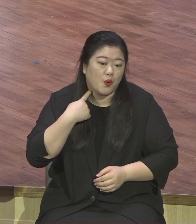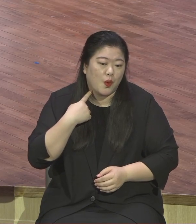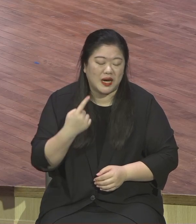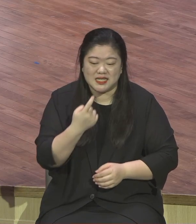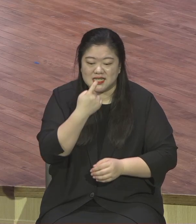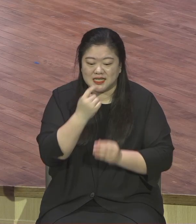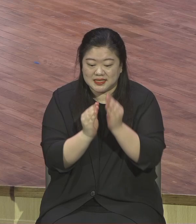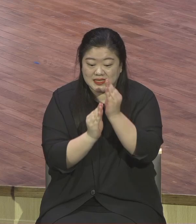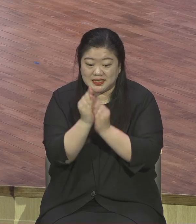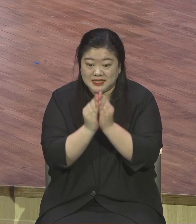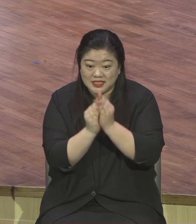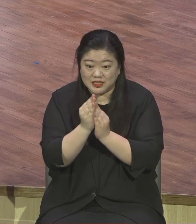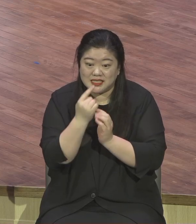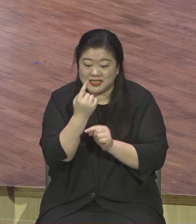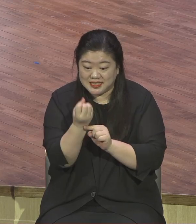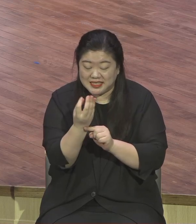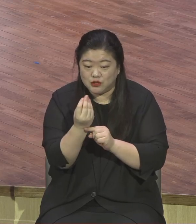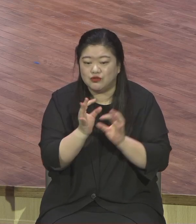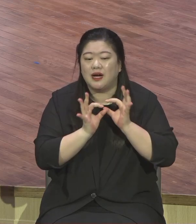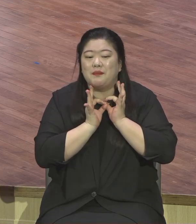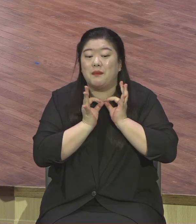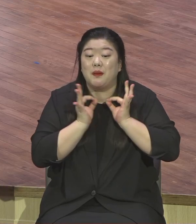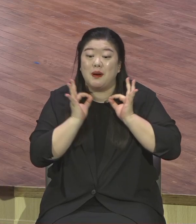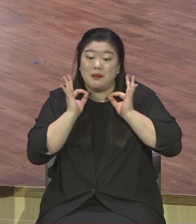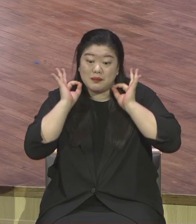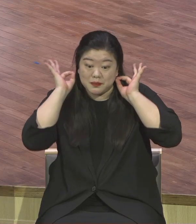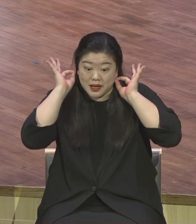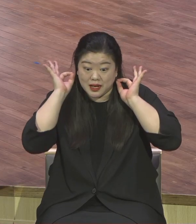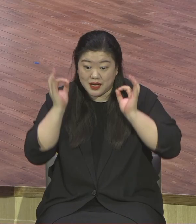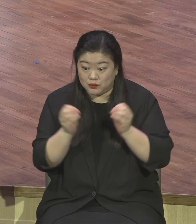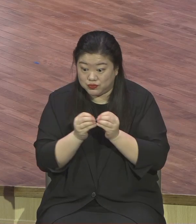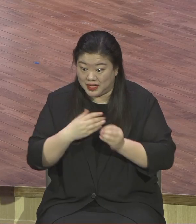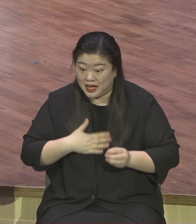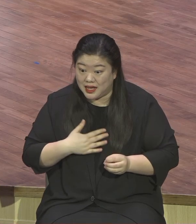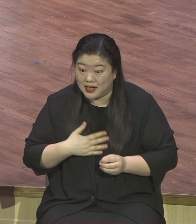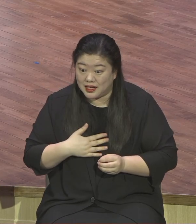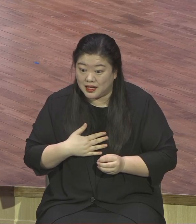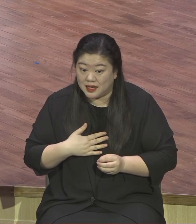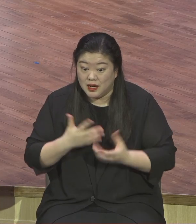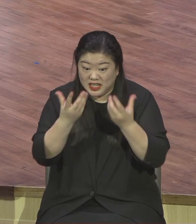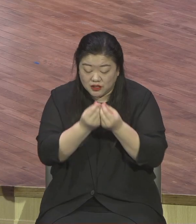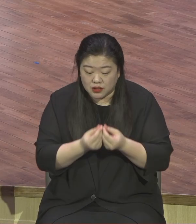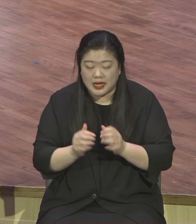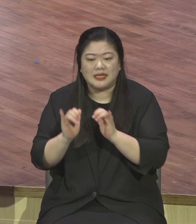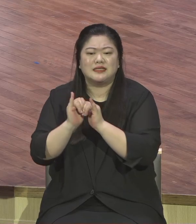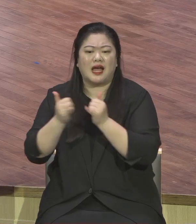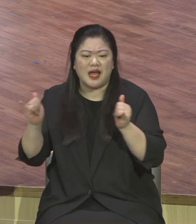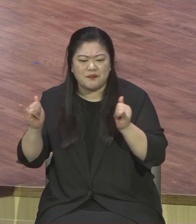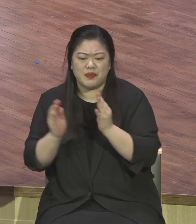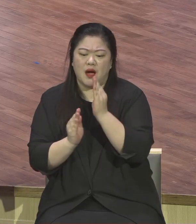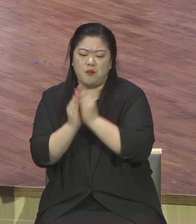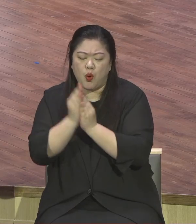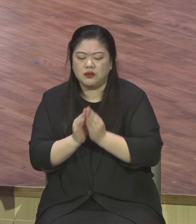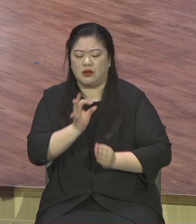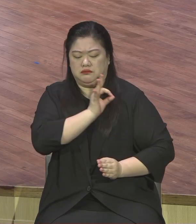목걸이 달아준다고 돼지가 압니까 그런 말이죠 못 깨닫는 얘기죠